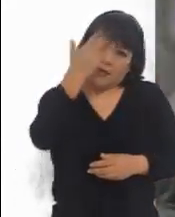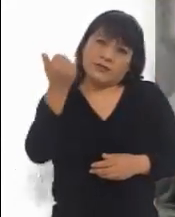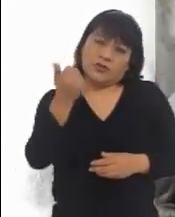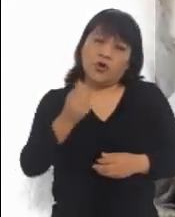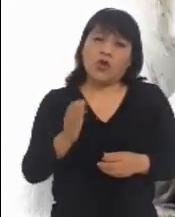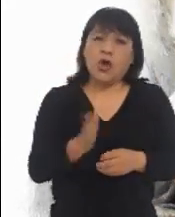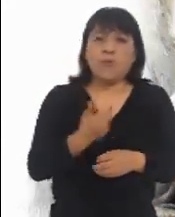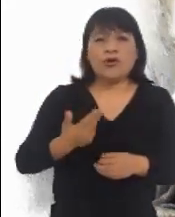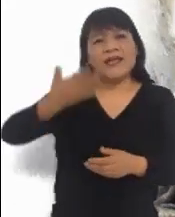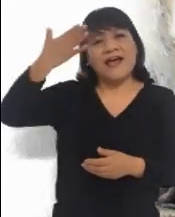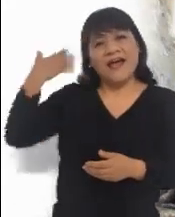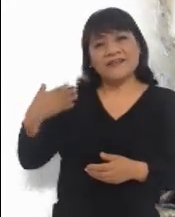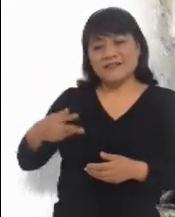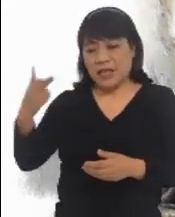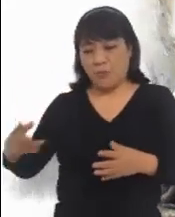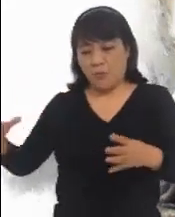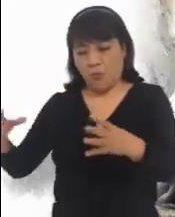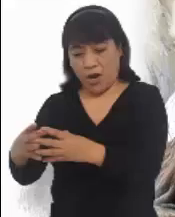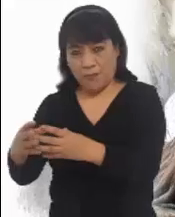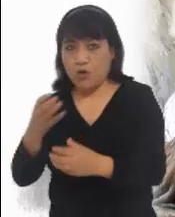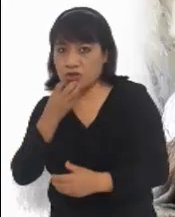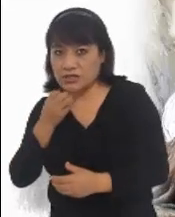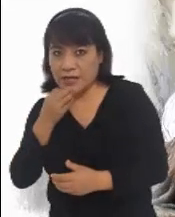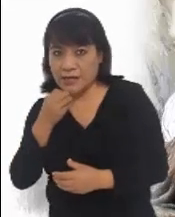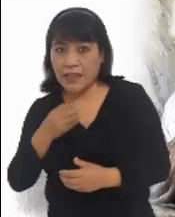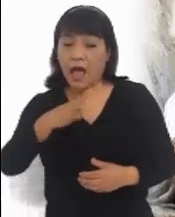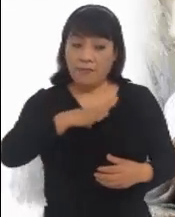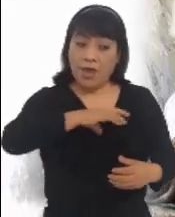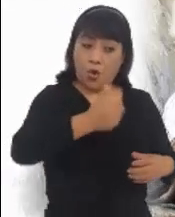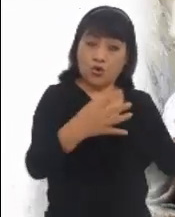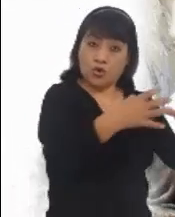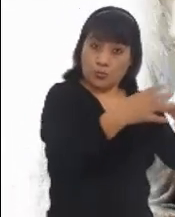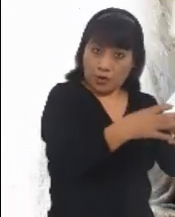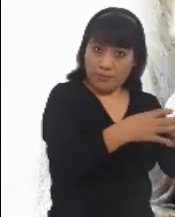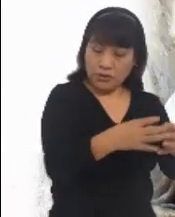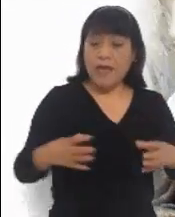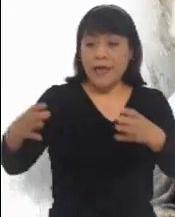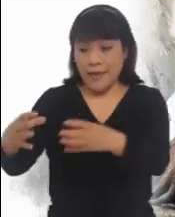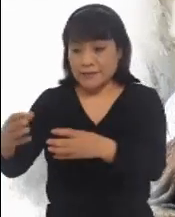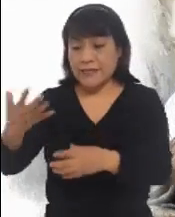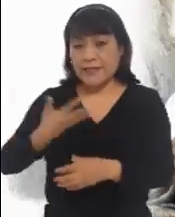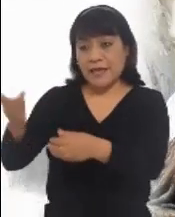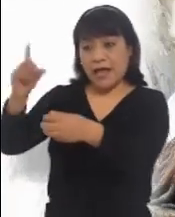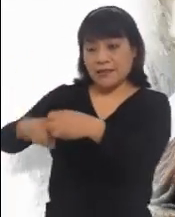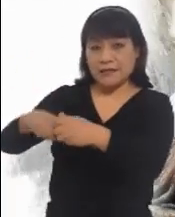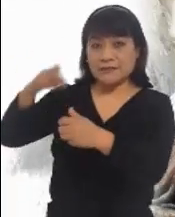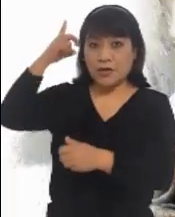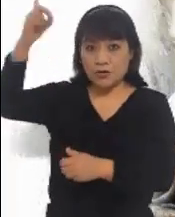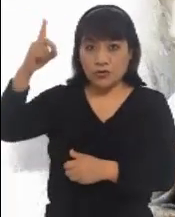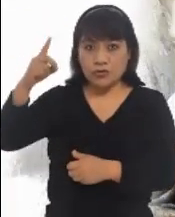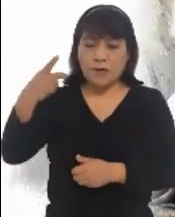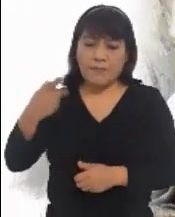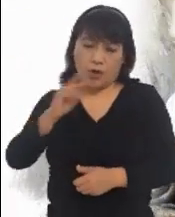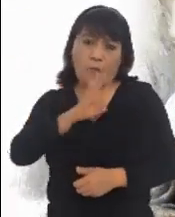de Israel, al relacionarse con otros pueblos, puede olvidar su alianza con un único Dios y pervertir su